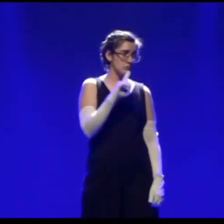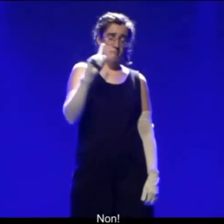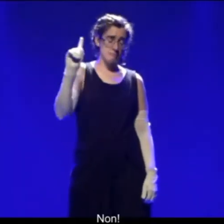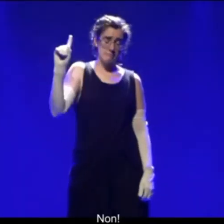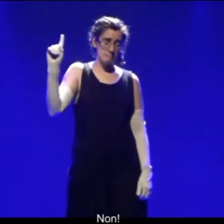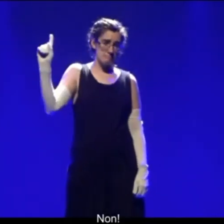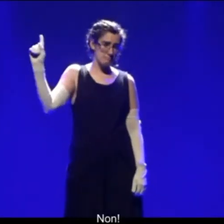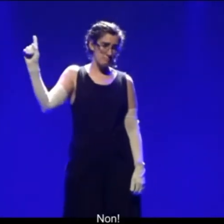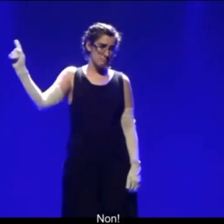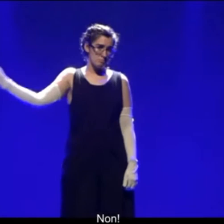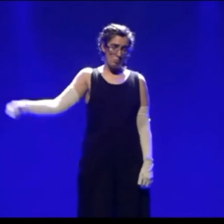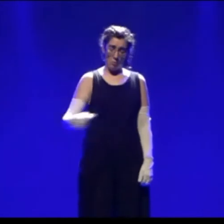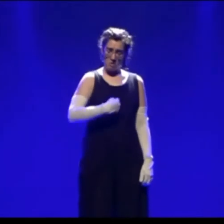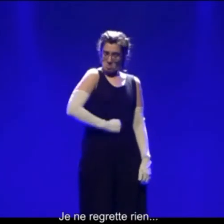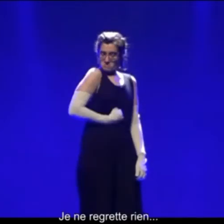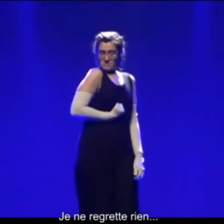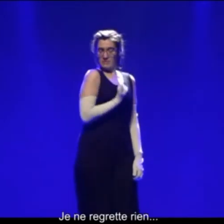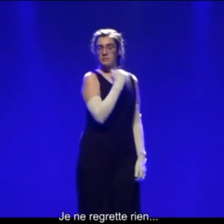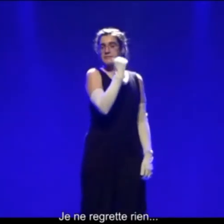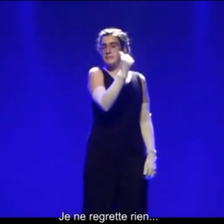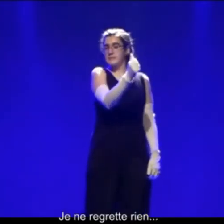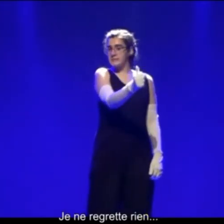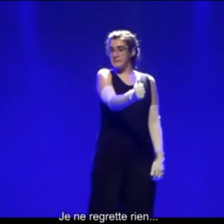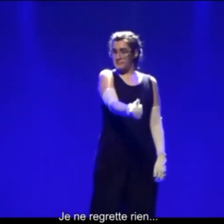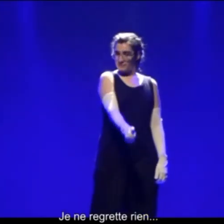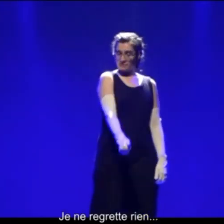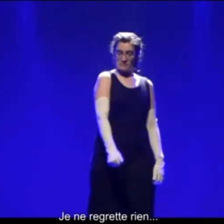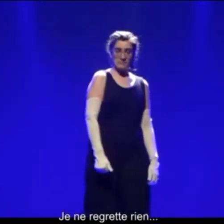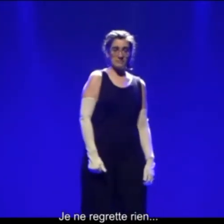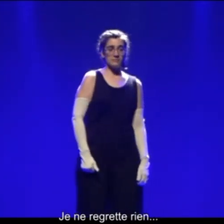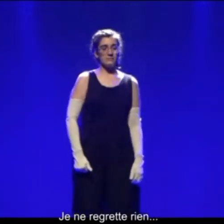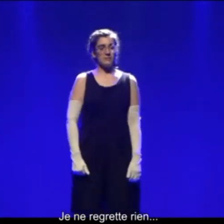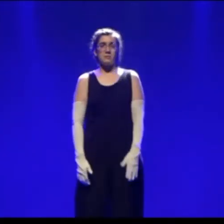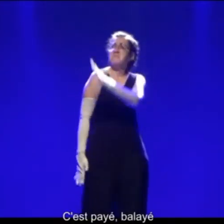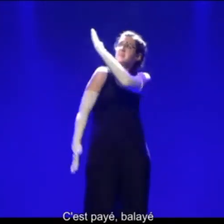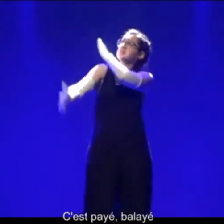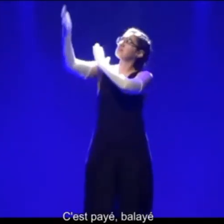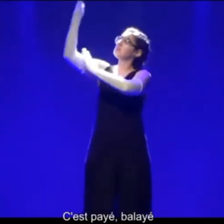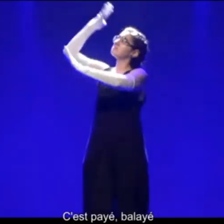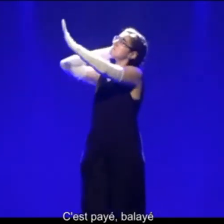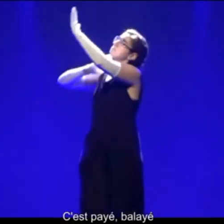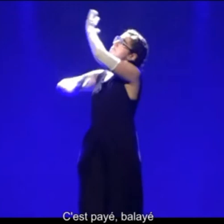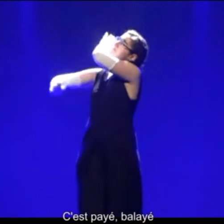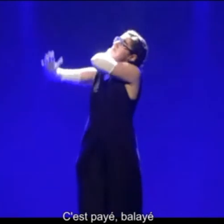non, je ne regrette rien, c'est payé,